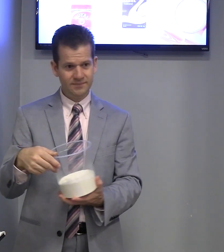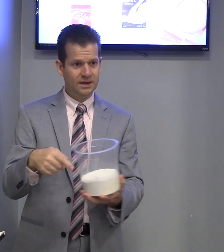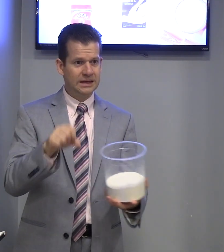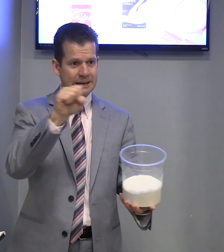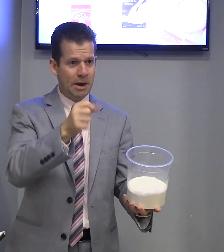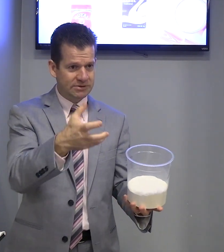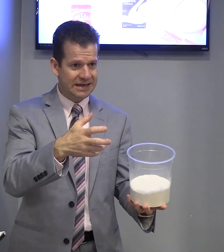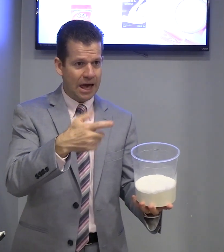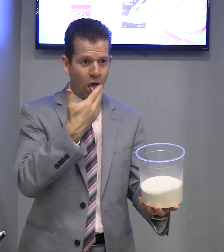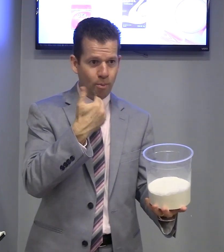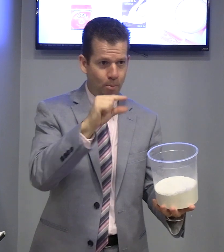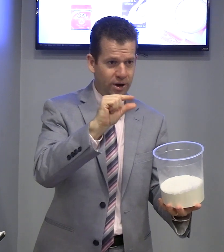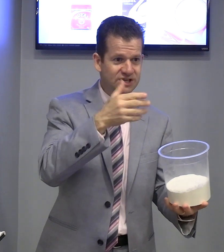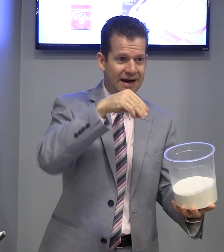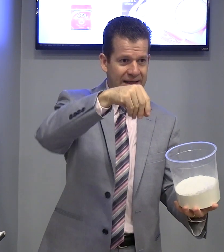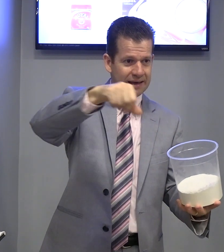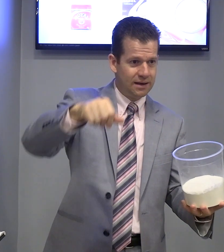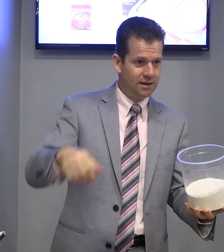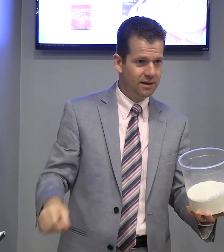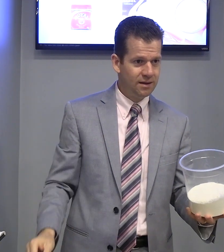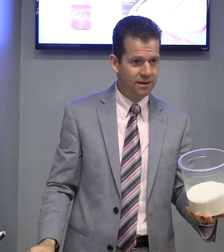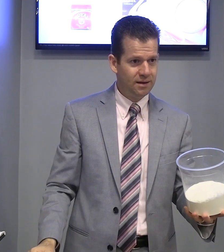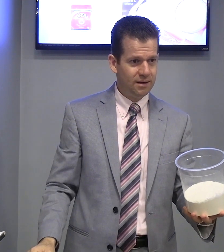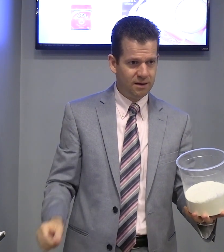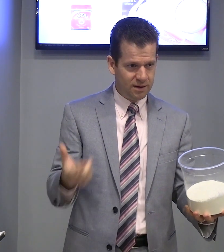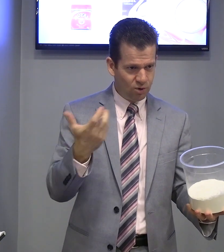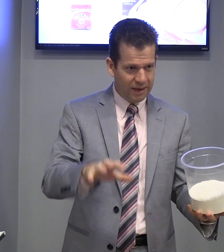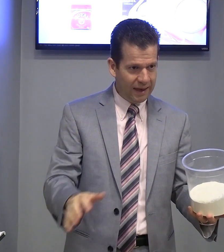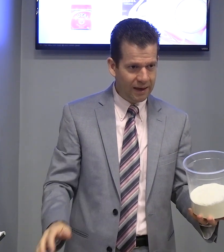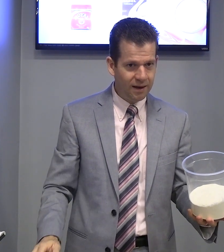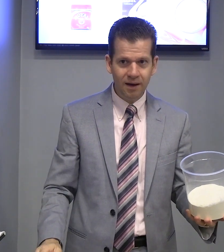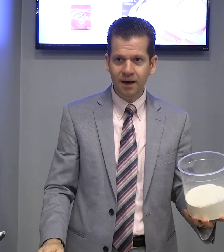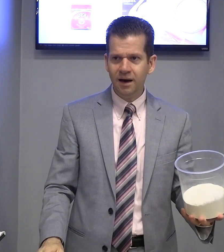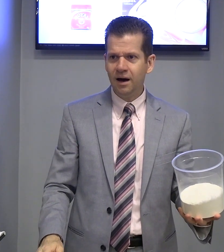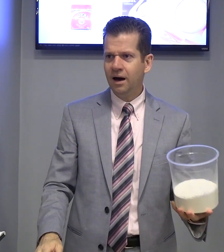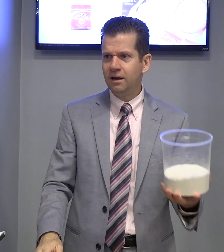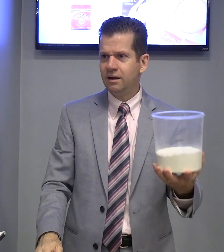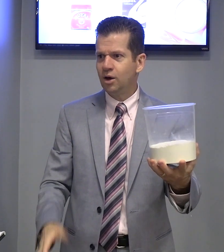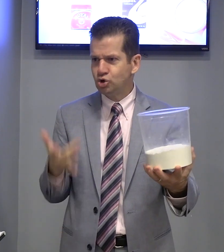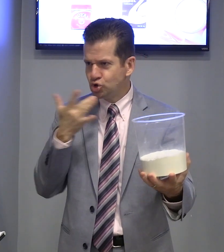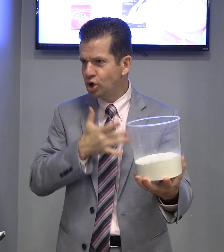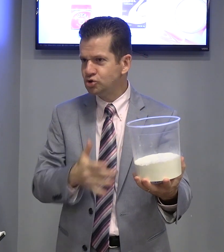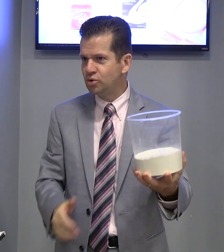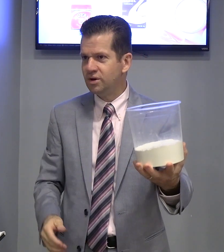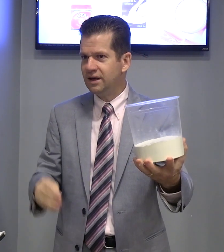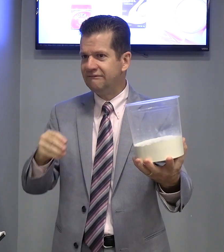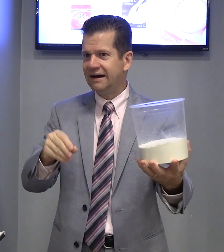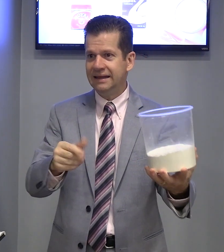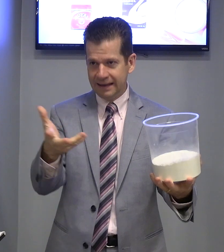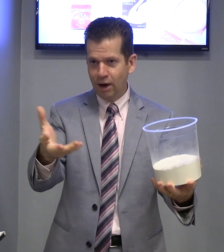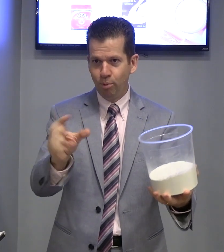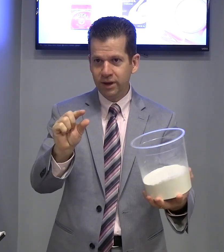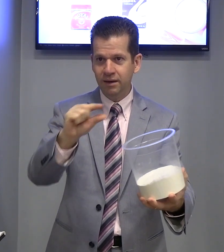Samuel, você quer comer um pouquinho de farinha? Eu não. Não quer? Eu não Gostoso? Farinha? Quer um pouquinho?